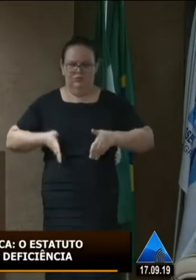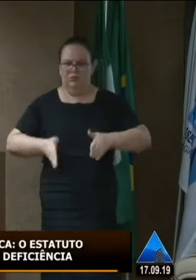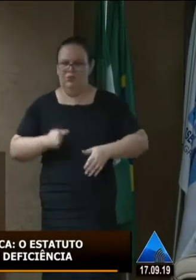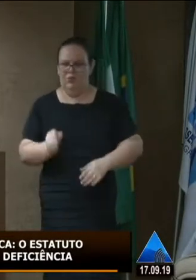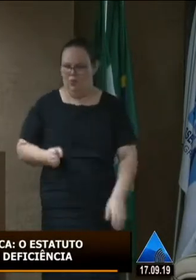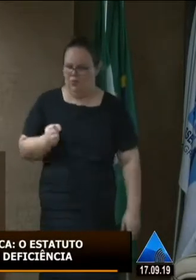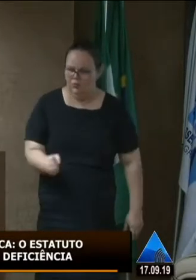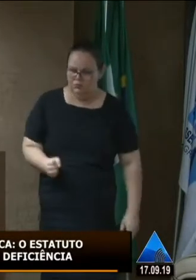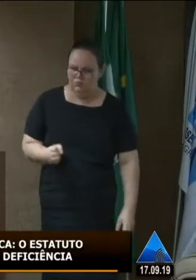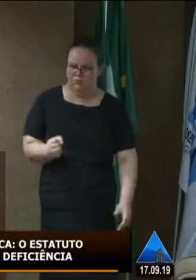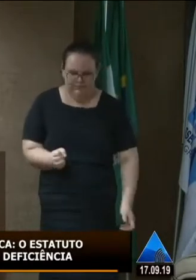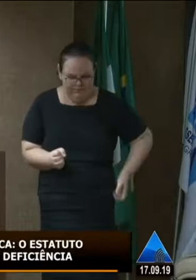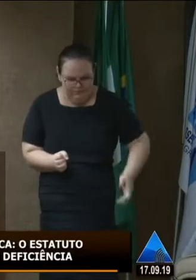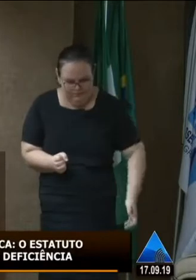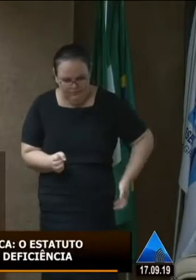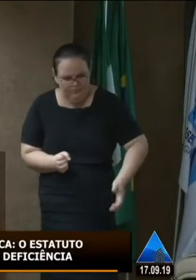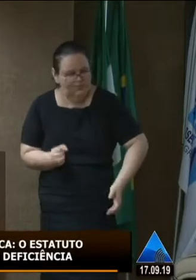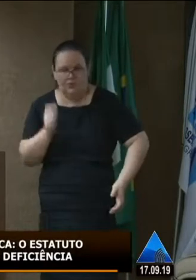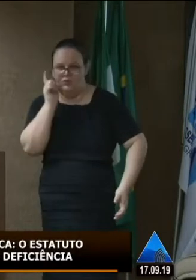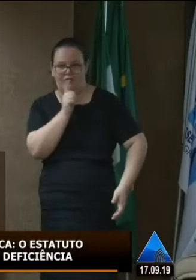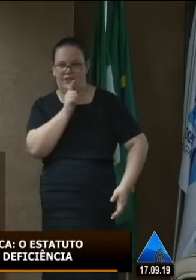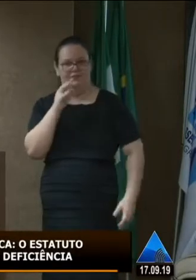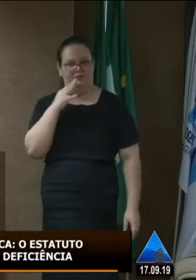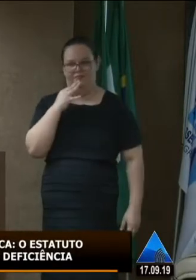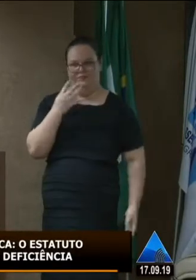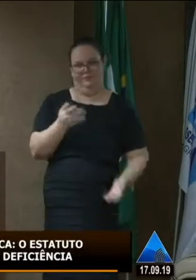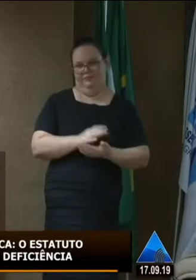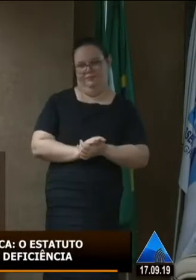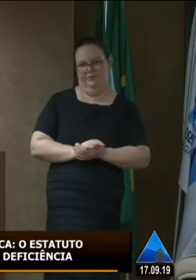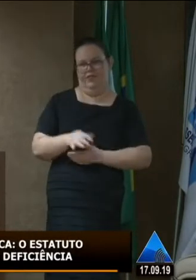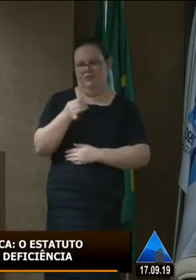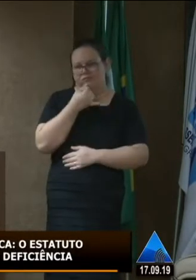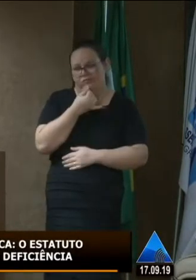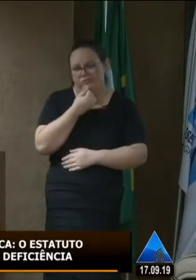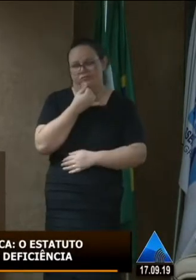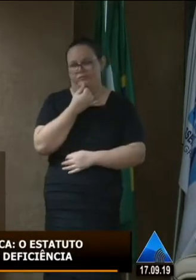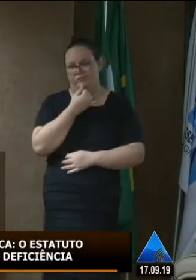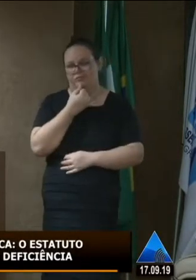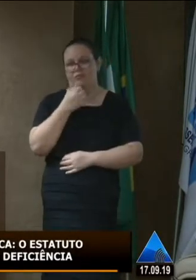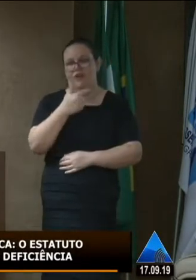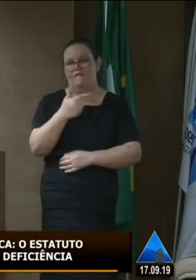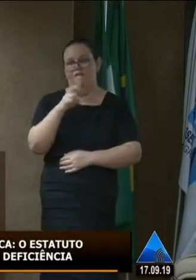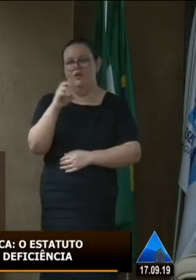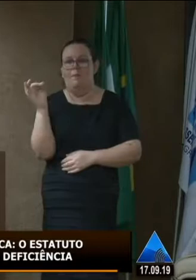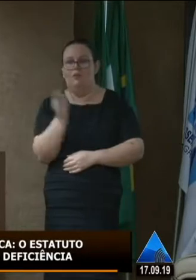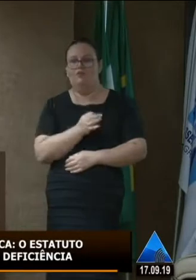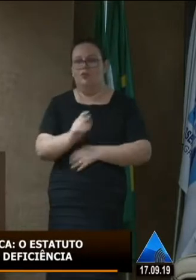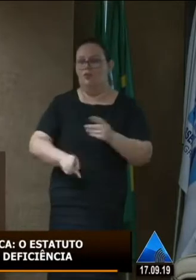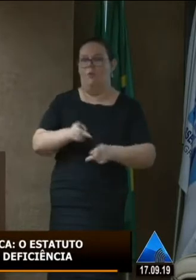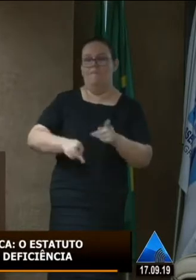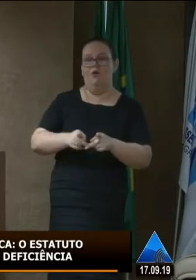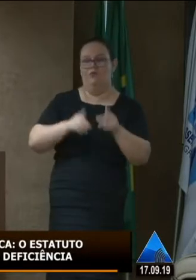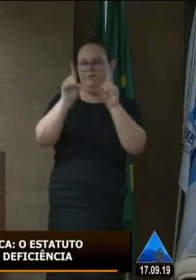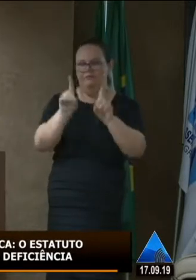moleta também não consegue andar no centro de Mossoró é a coisa mais triste do mundo 25% da população